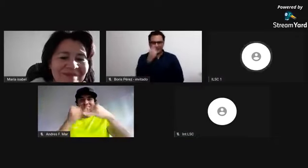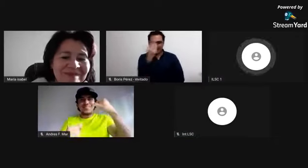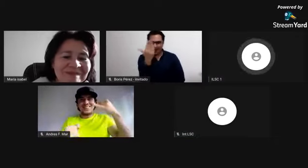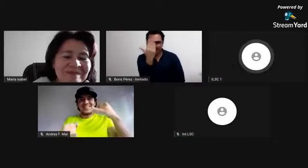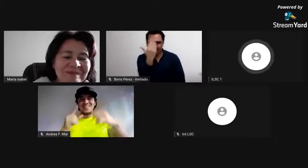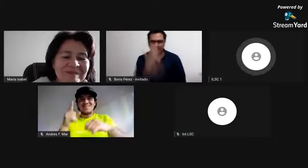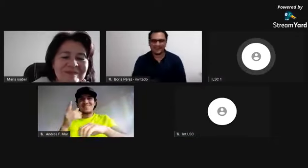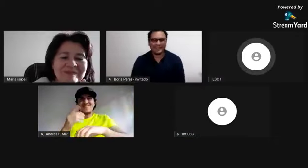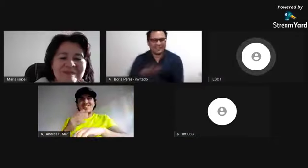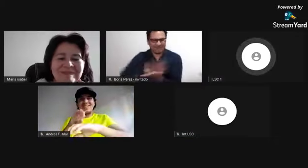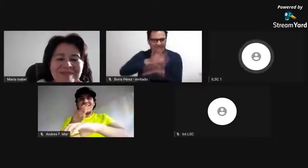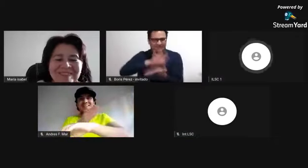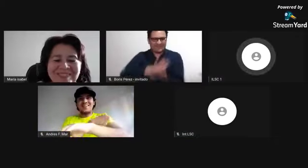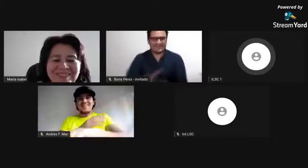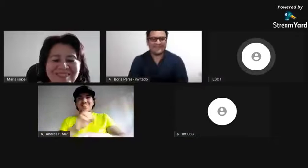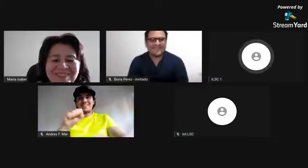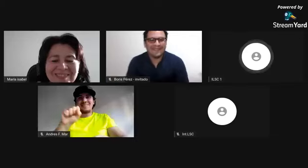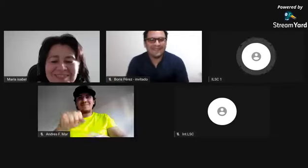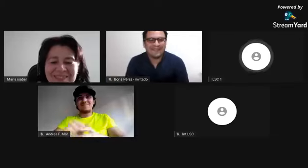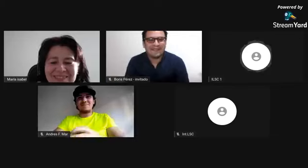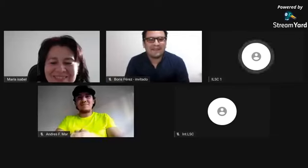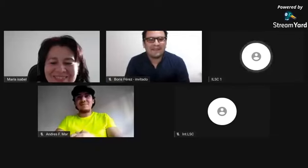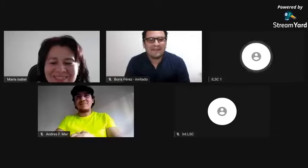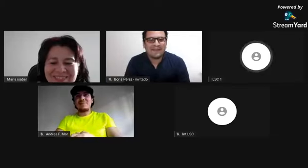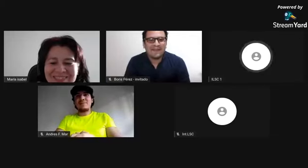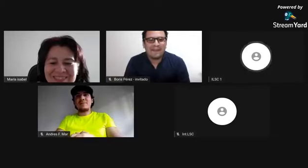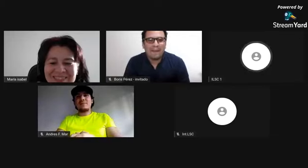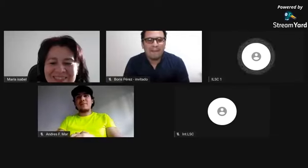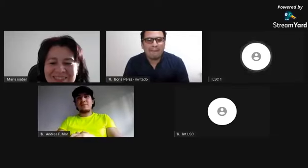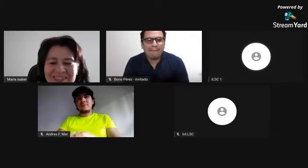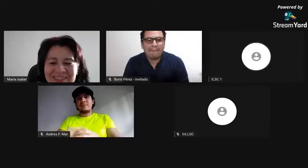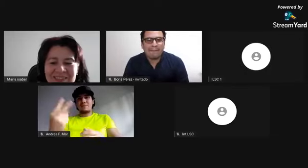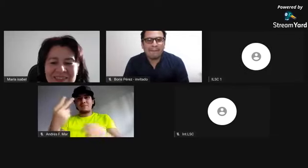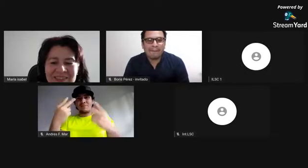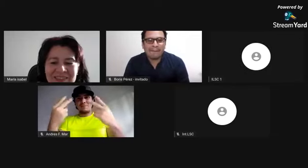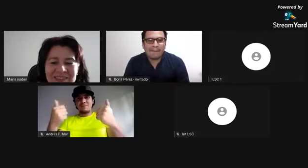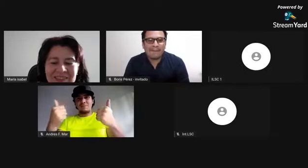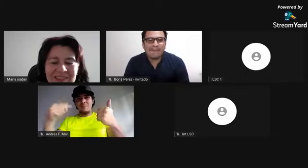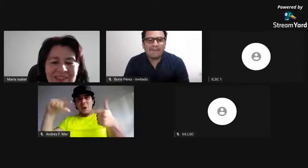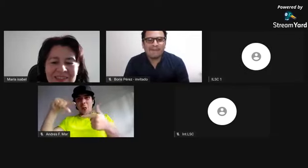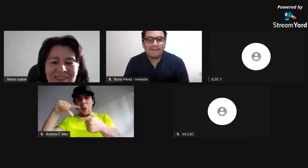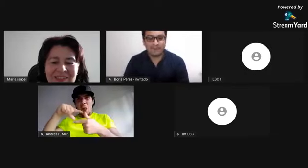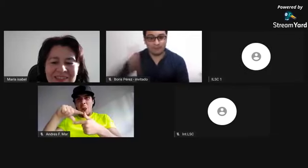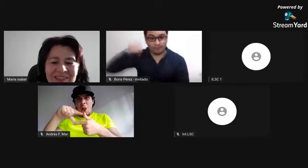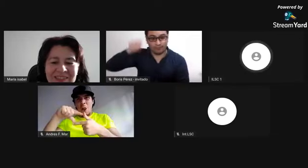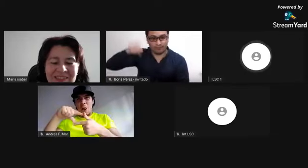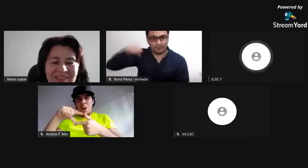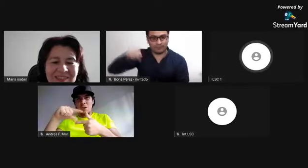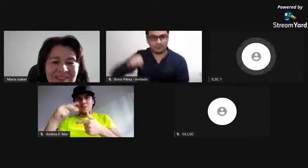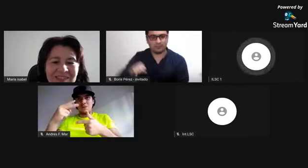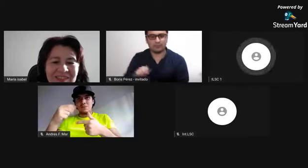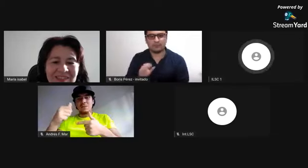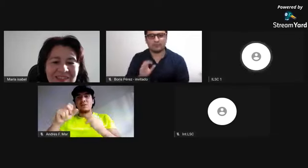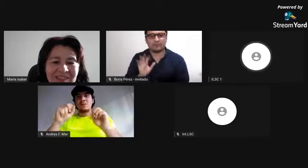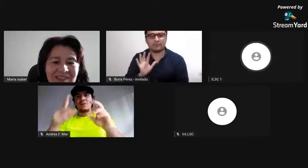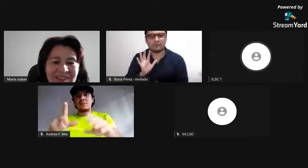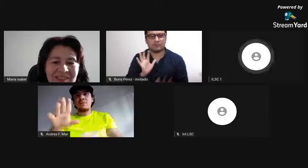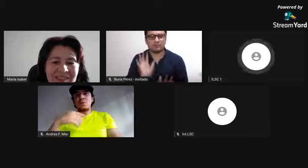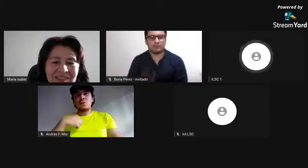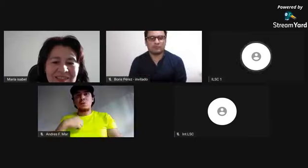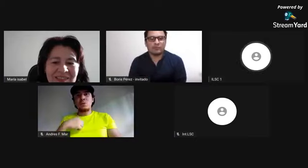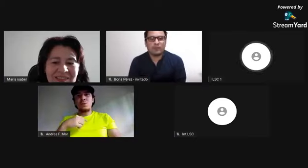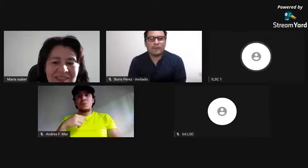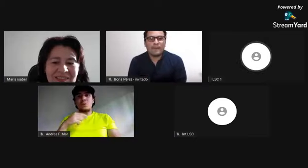Sí, yo tengo una última pregunta que quisiera hacer. Si me están viendo todos allí